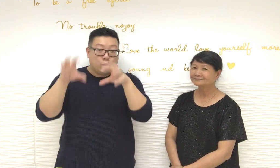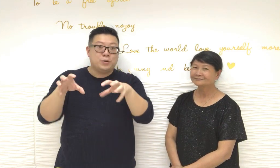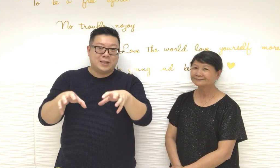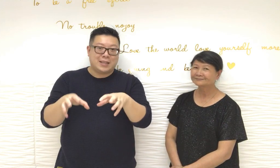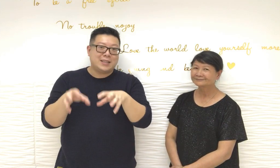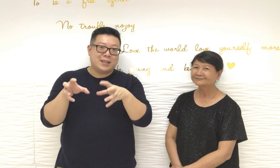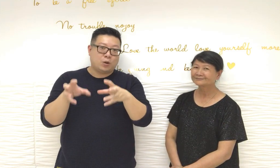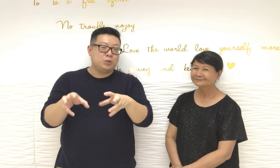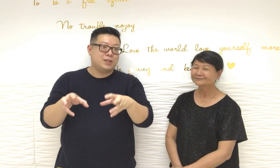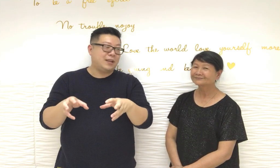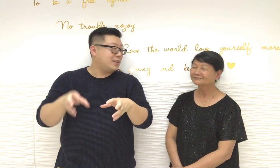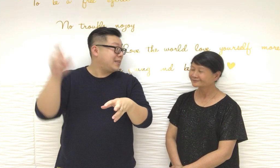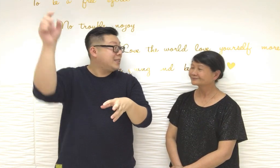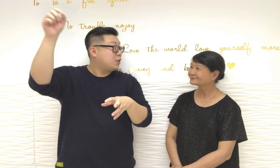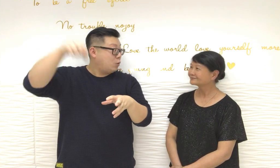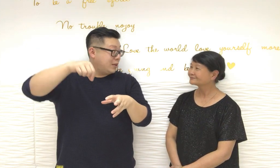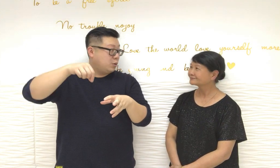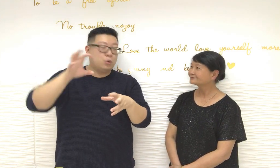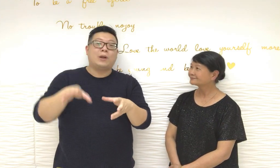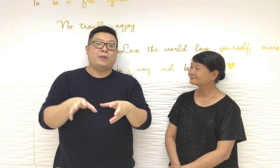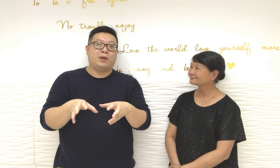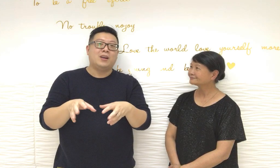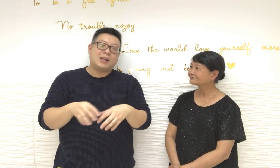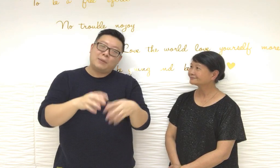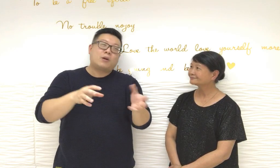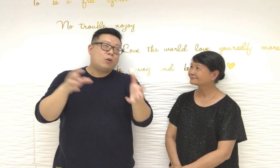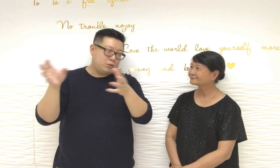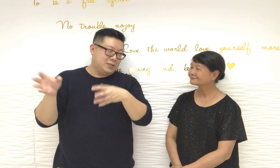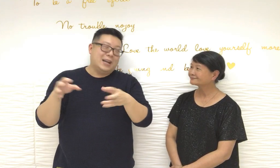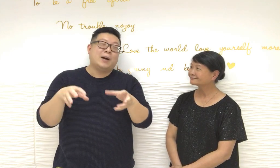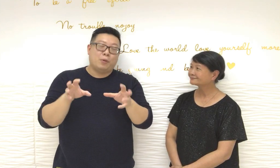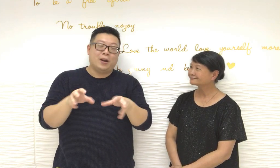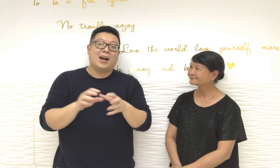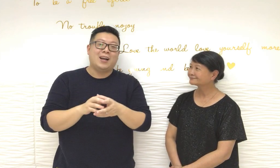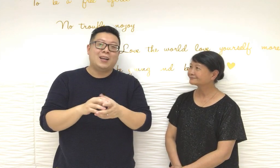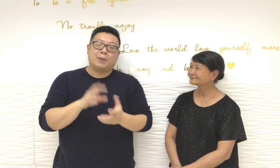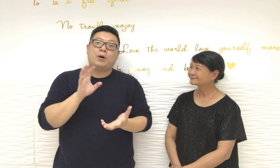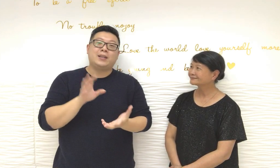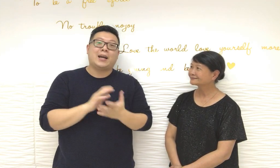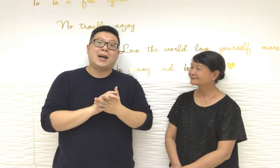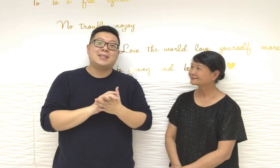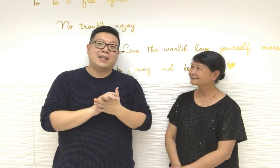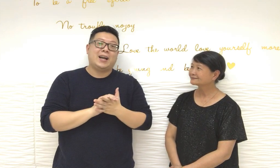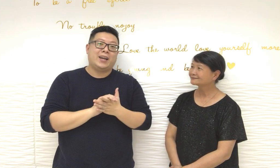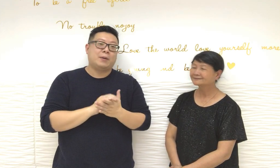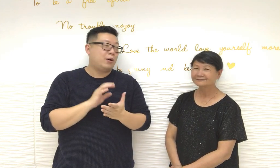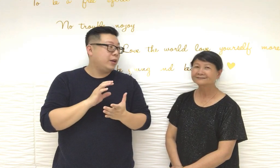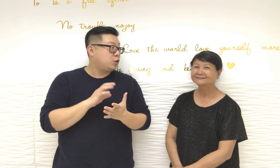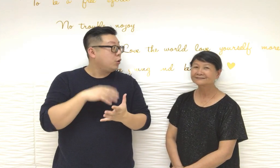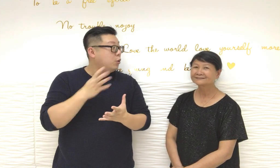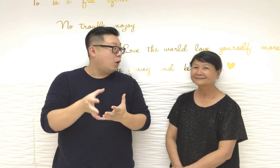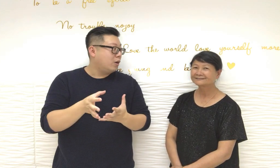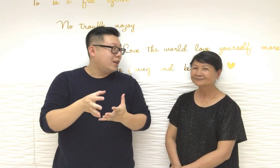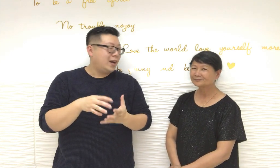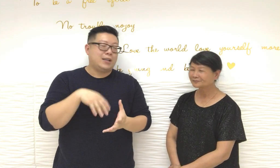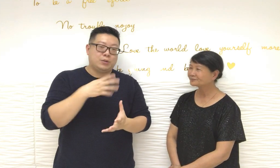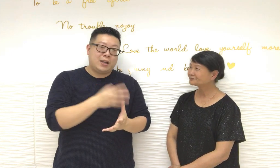一段時間真的那一段時間升到就很高難的那一段時間就沒有了可以大家試一下可以催旺柔姐